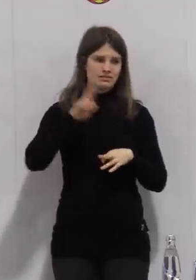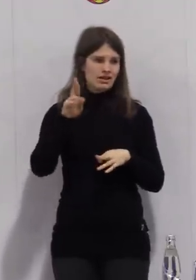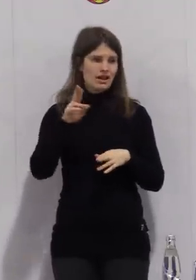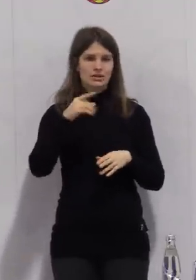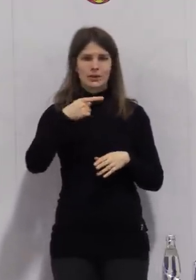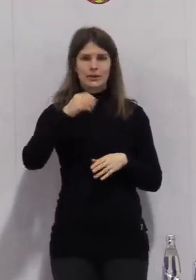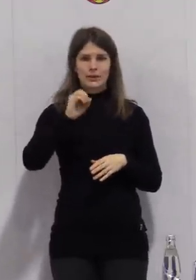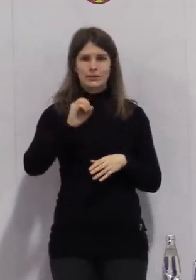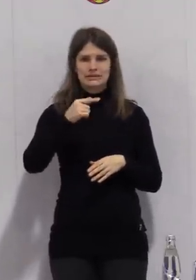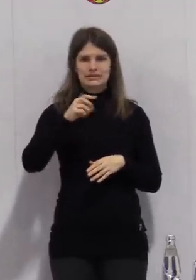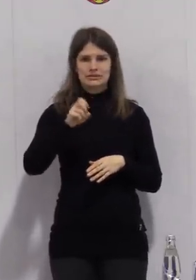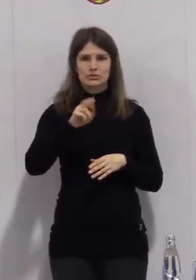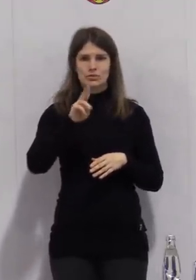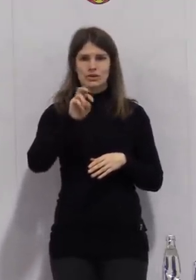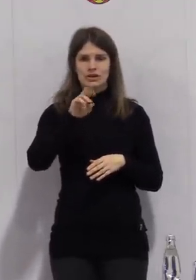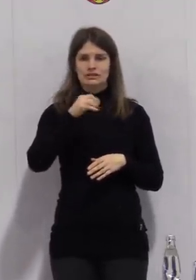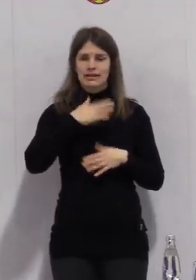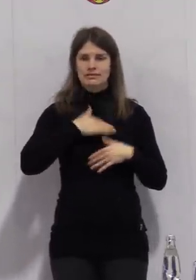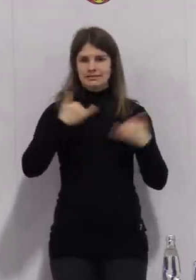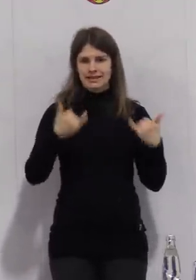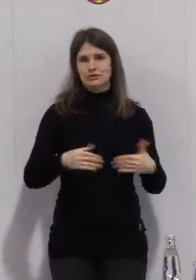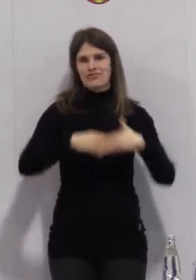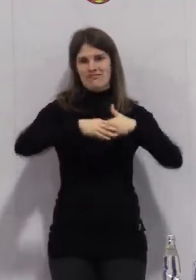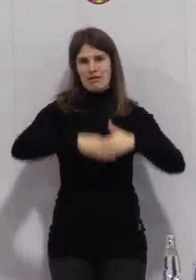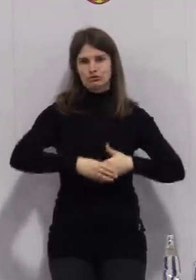Ulrich noch die Möglichkeit geben, sich zu verabschieden.